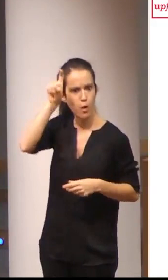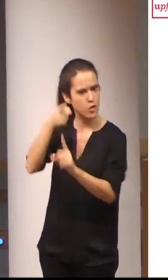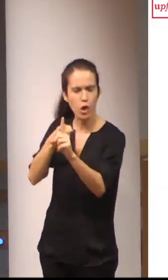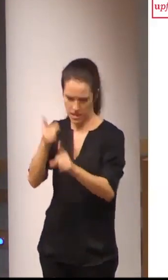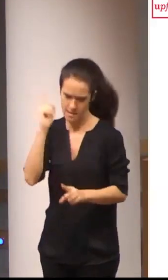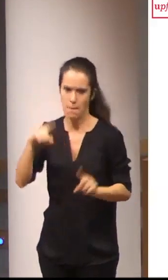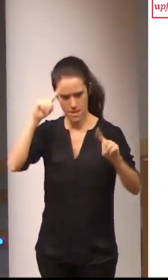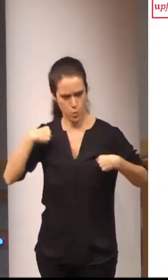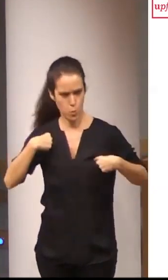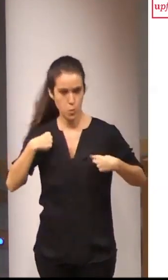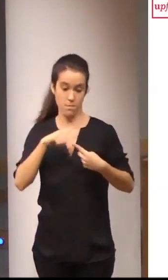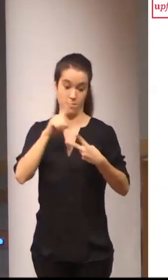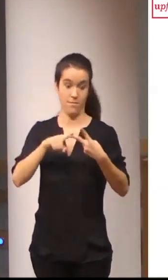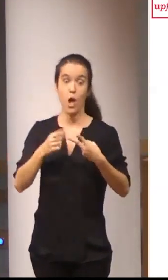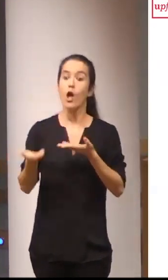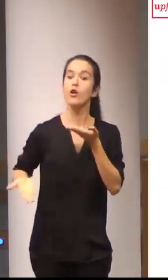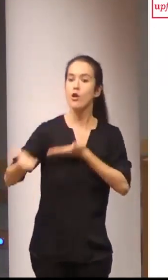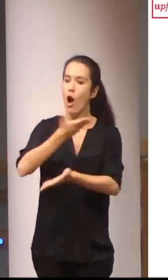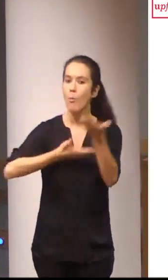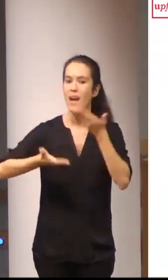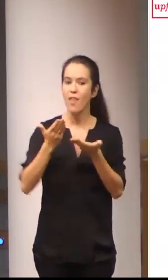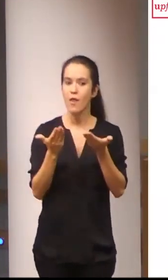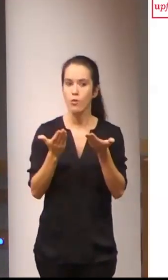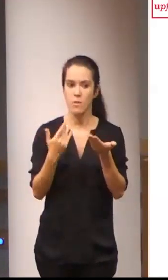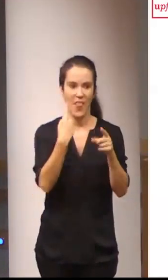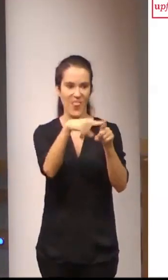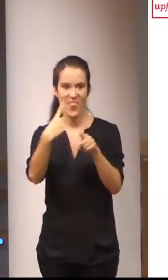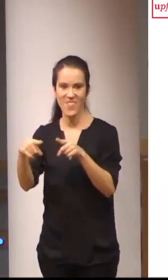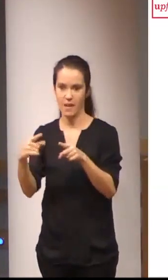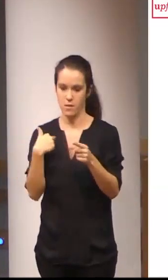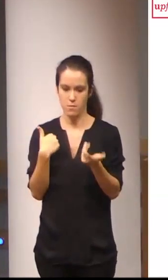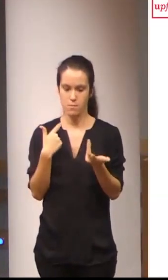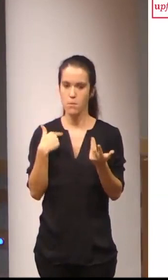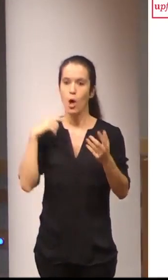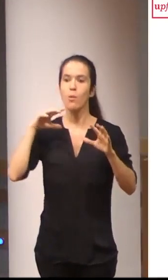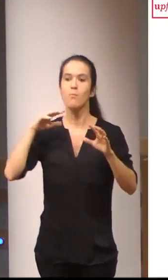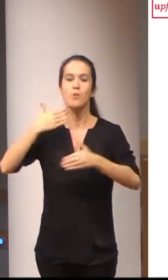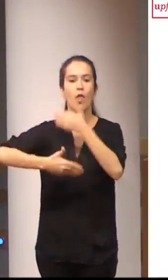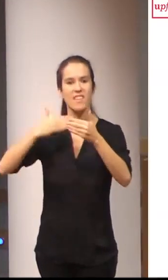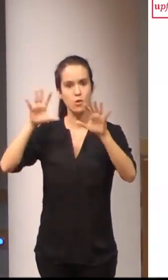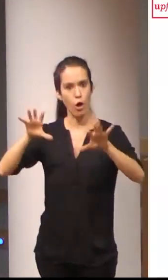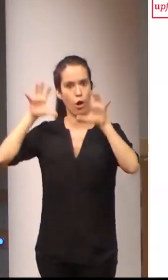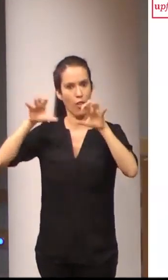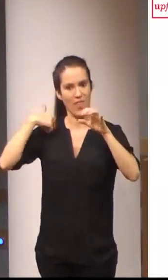poder poder cooperar con los distintos actores que intervienen en su proceso formativo y debe poder